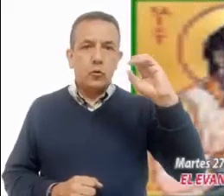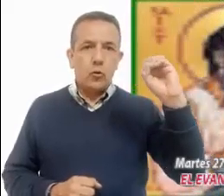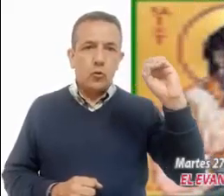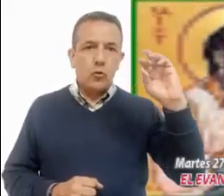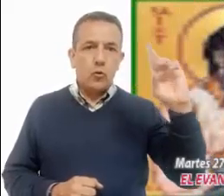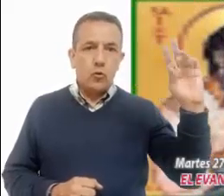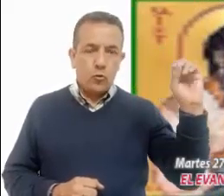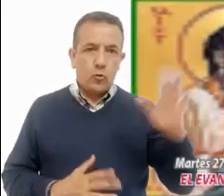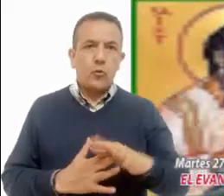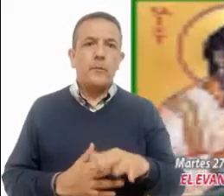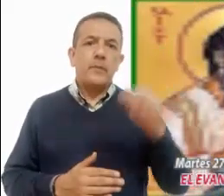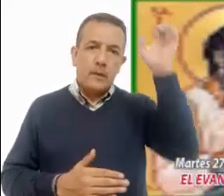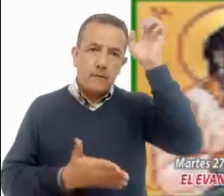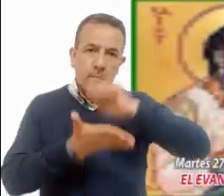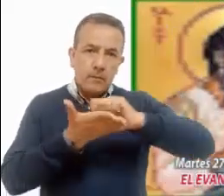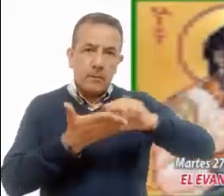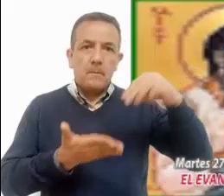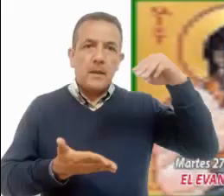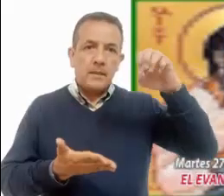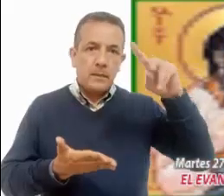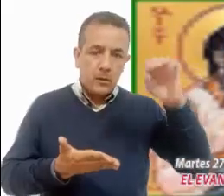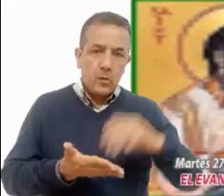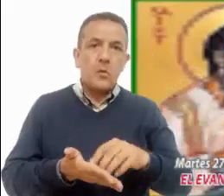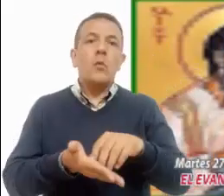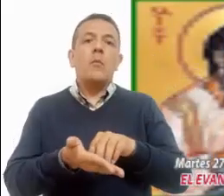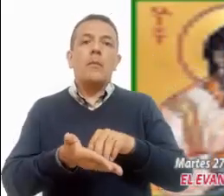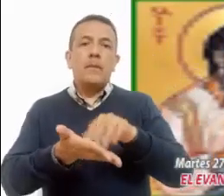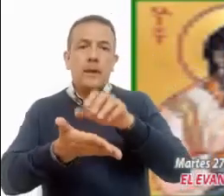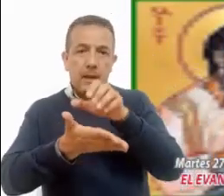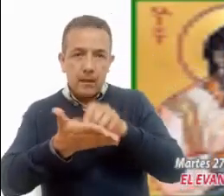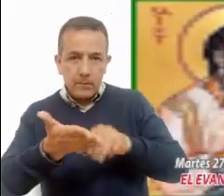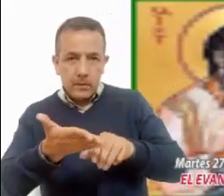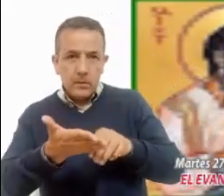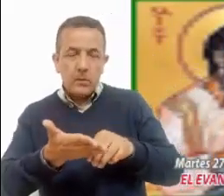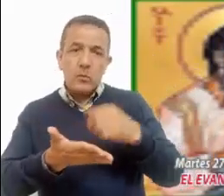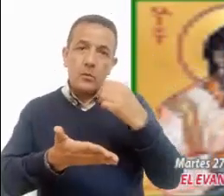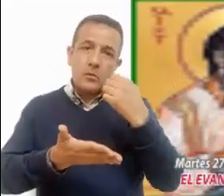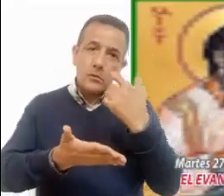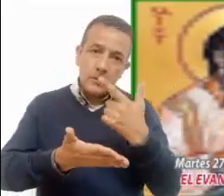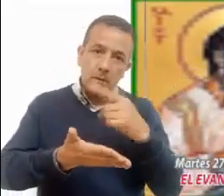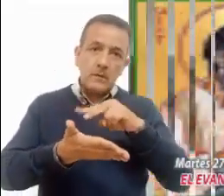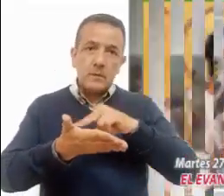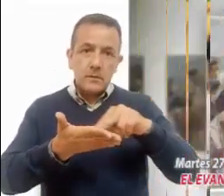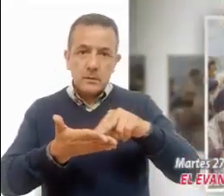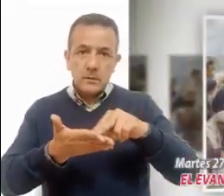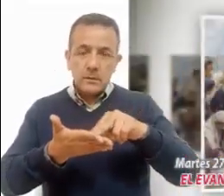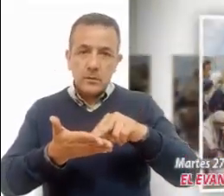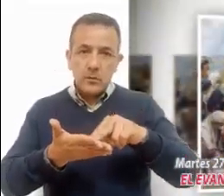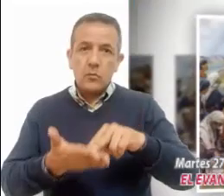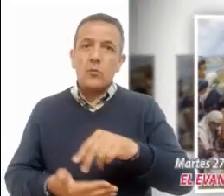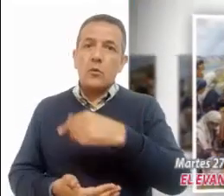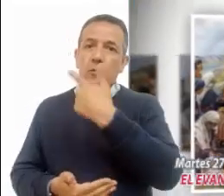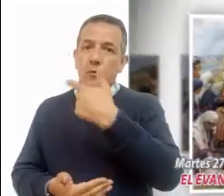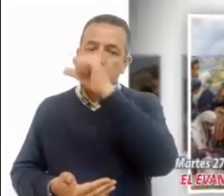7, versículos 6 y del 12 al 14. En aquel tiempo Jesús